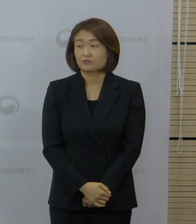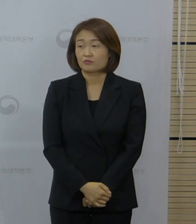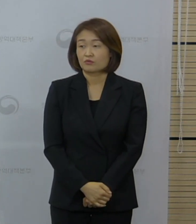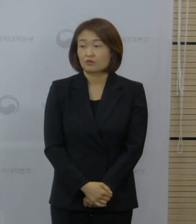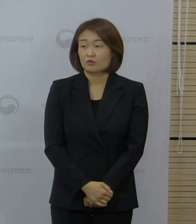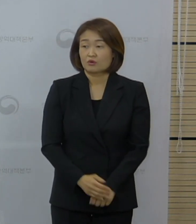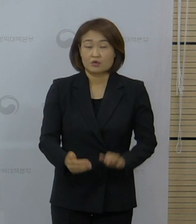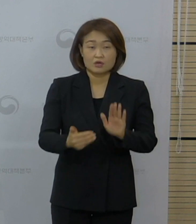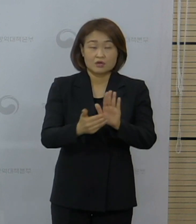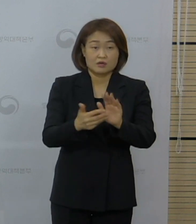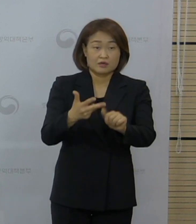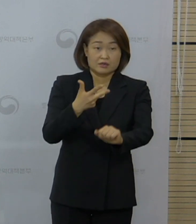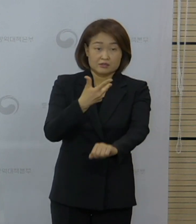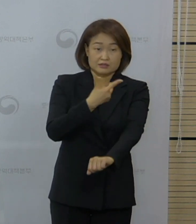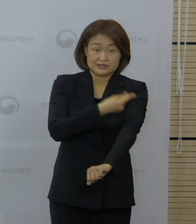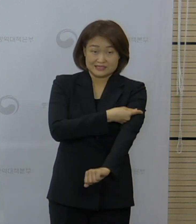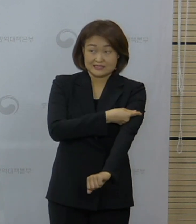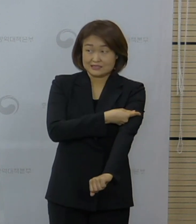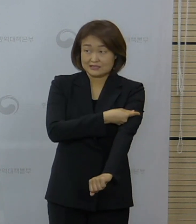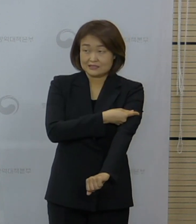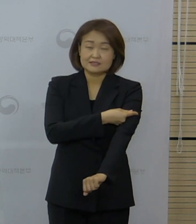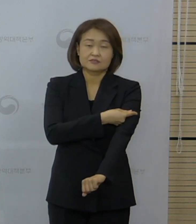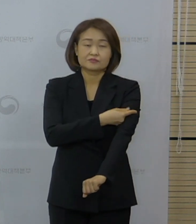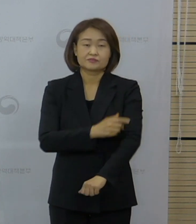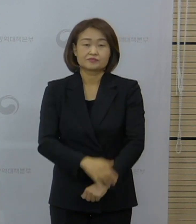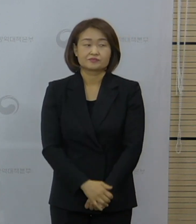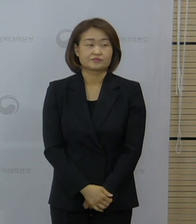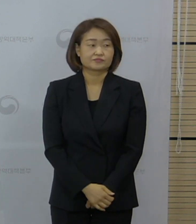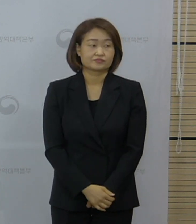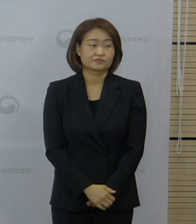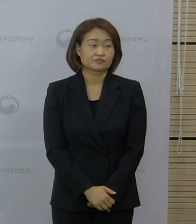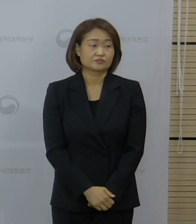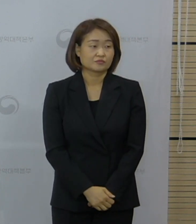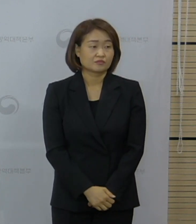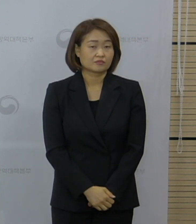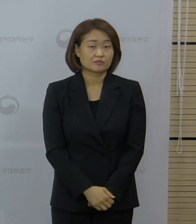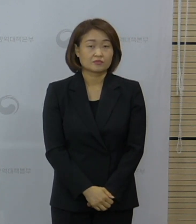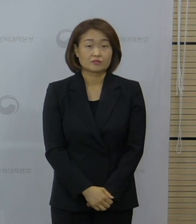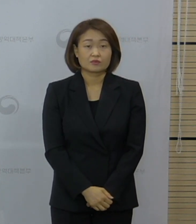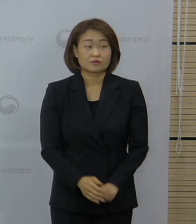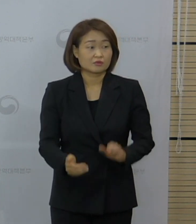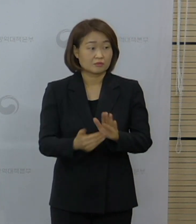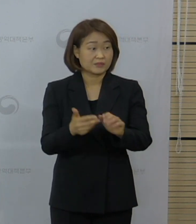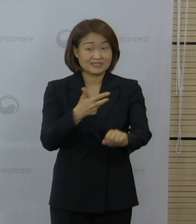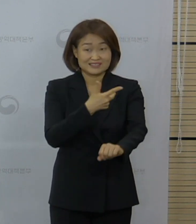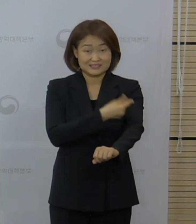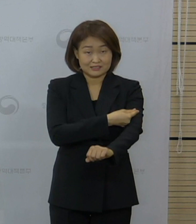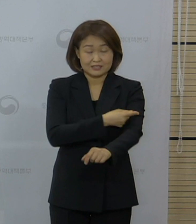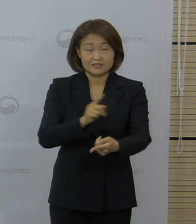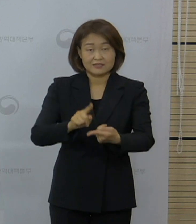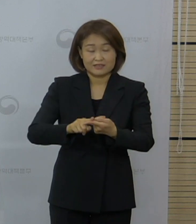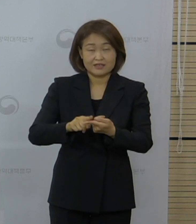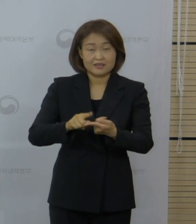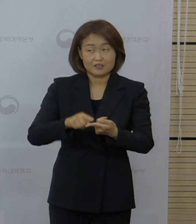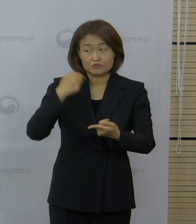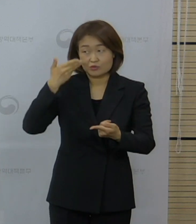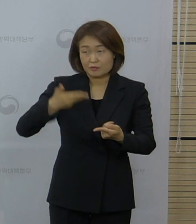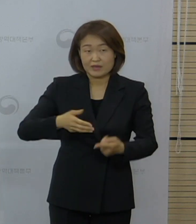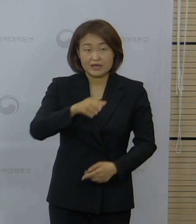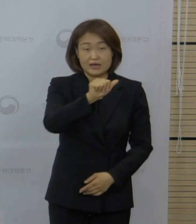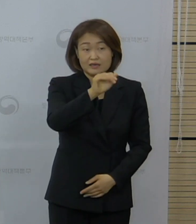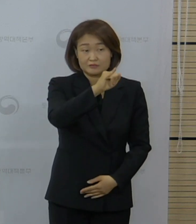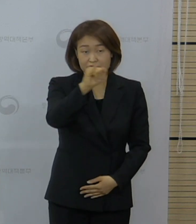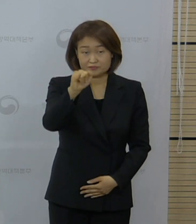백신 사전지리 두 번째 질문을 놓쳤습니다. 백신 접종과 관련된 계획입니다. 아스트라제네카